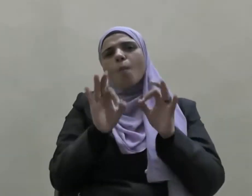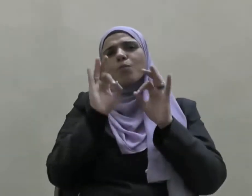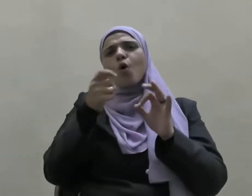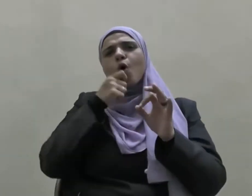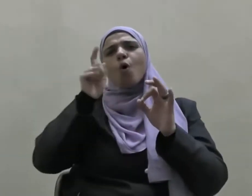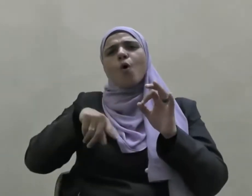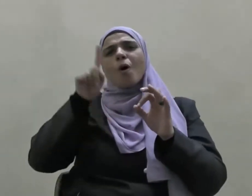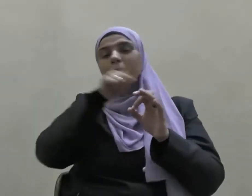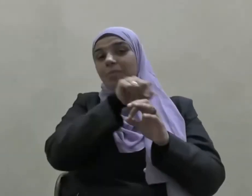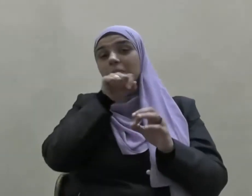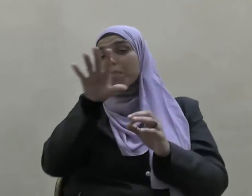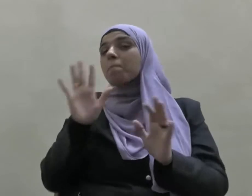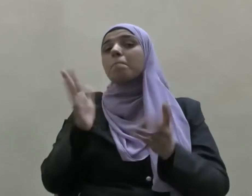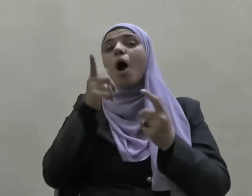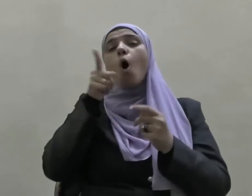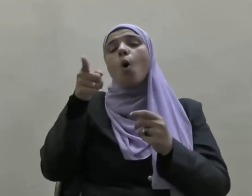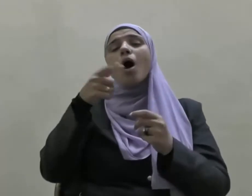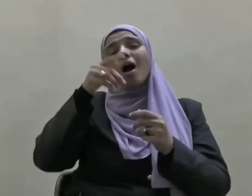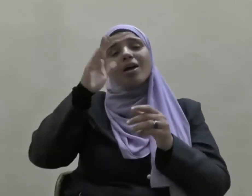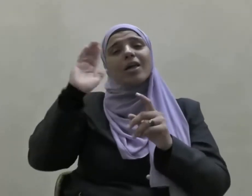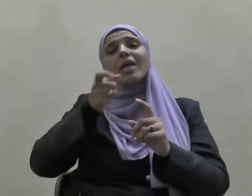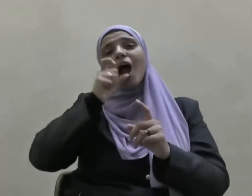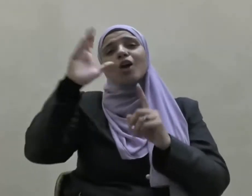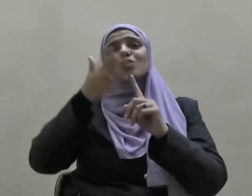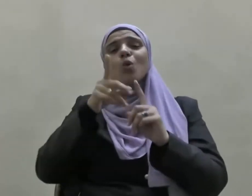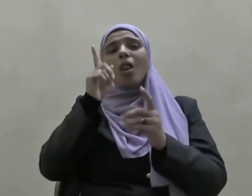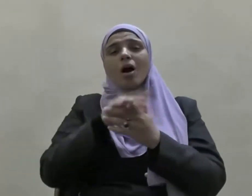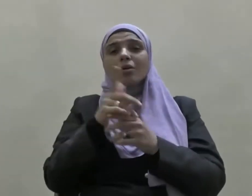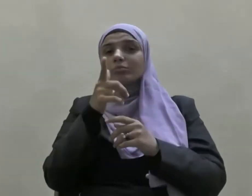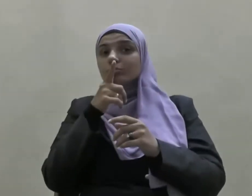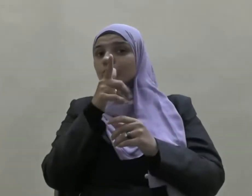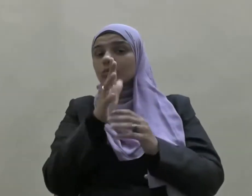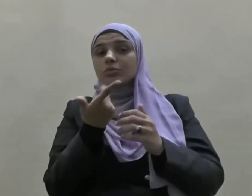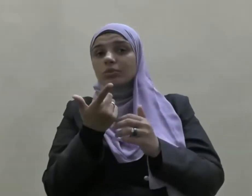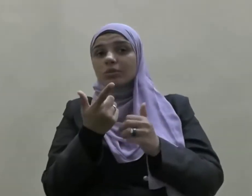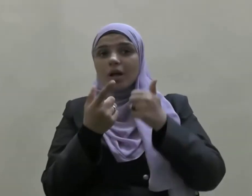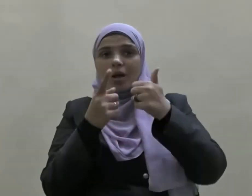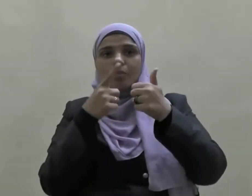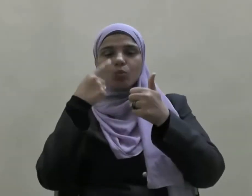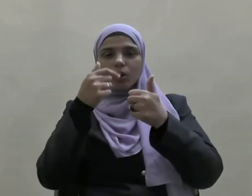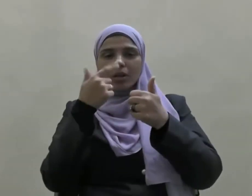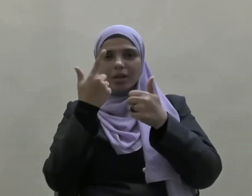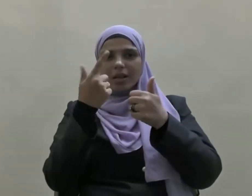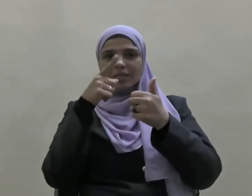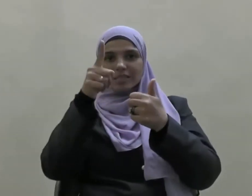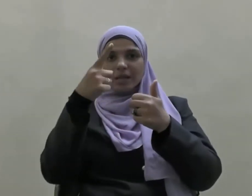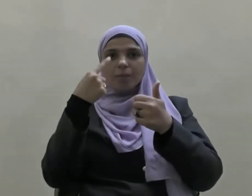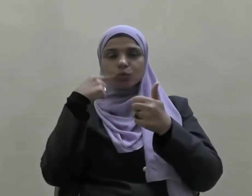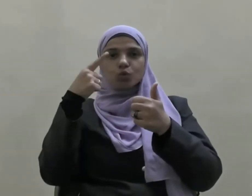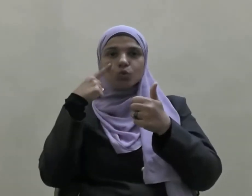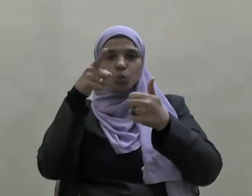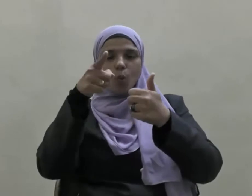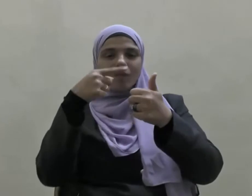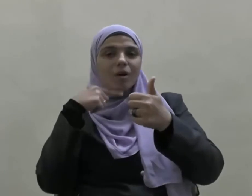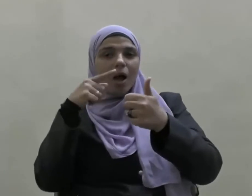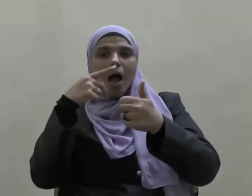فقال ما هو يا رسول الله قال فأهوى بإصبعه إلى فيه